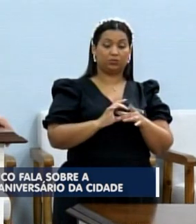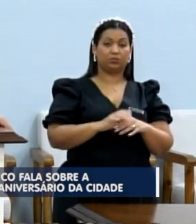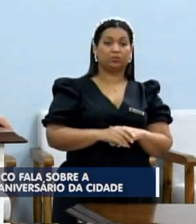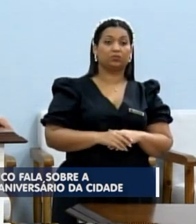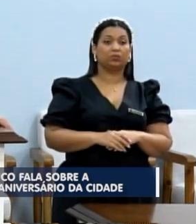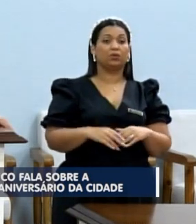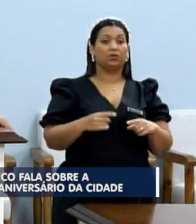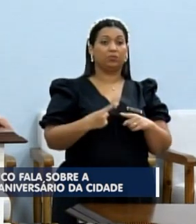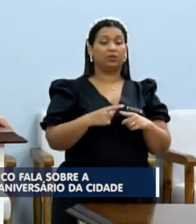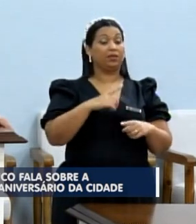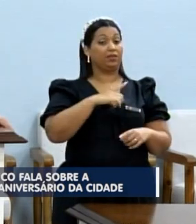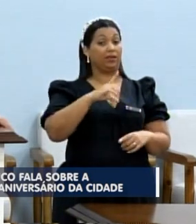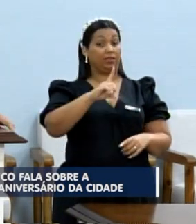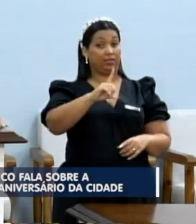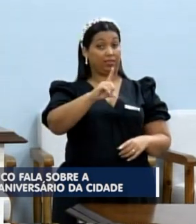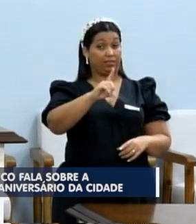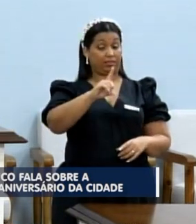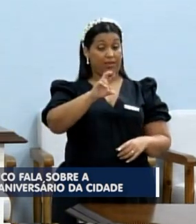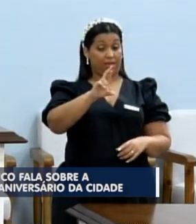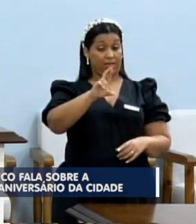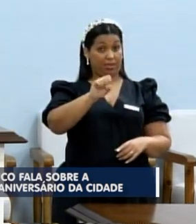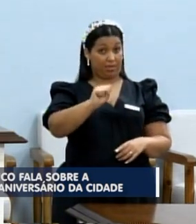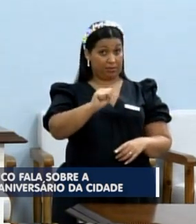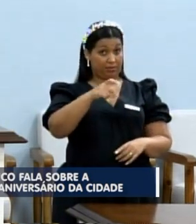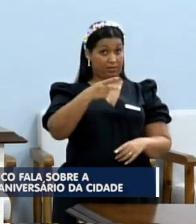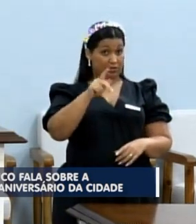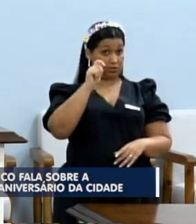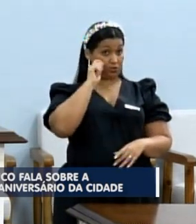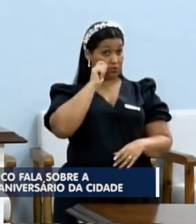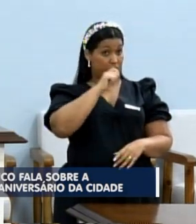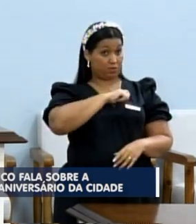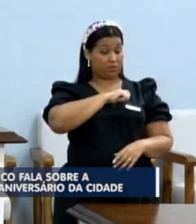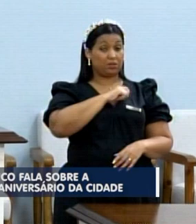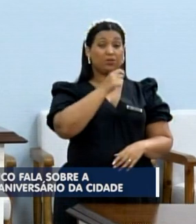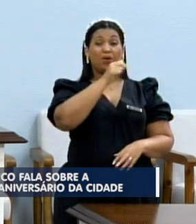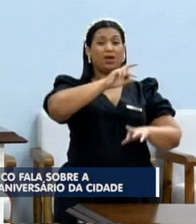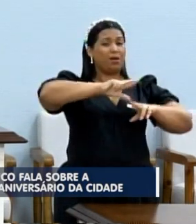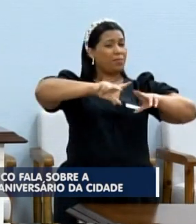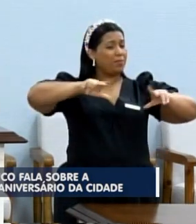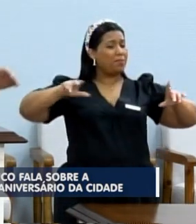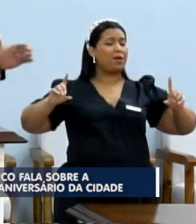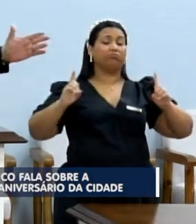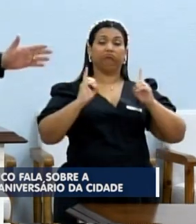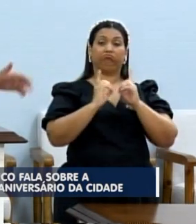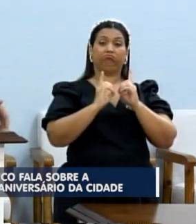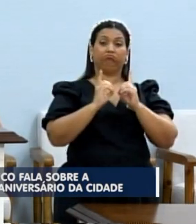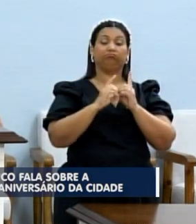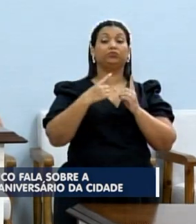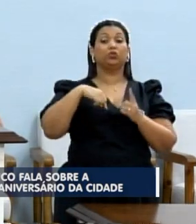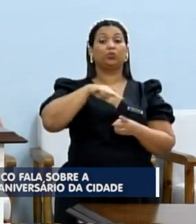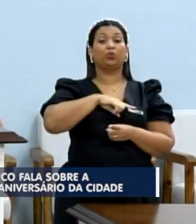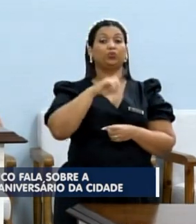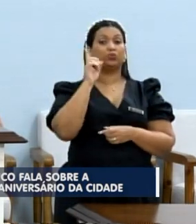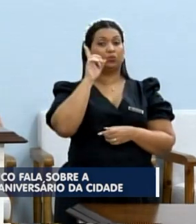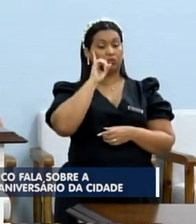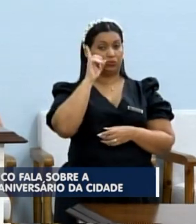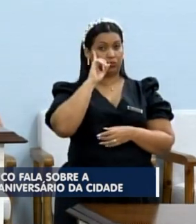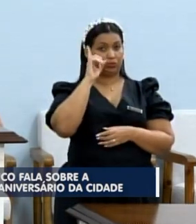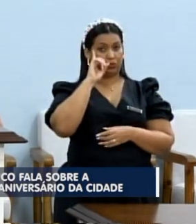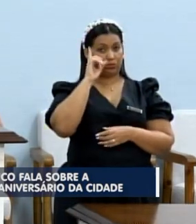a DRS aqui na nossa cidade, e também vários atendimentos que a gente sempre, no nosso dia a dia,